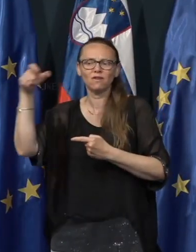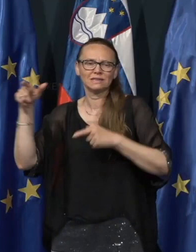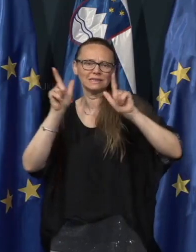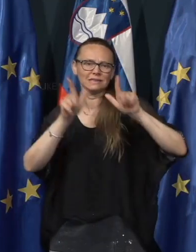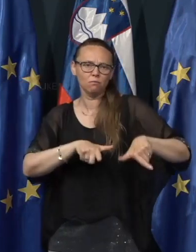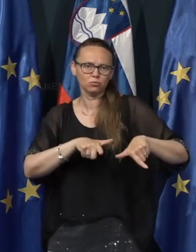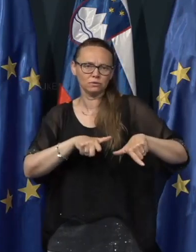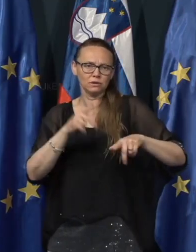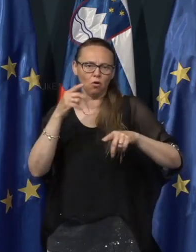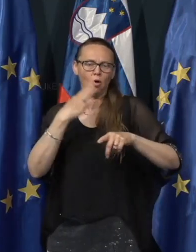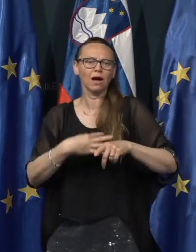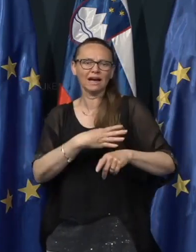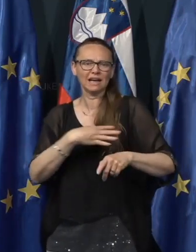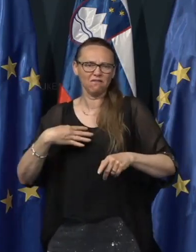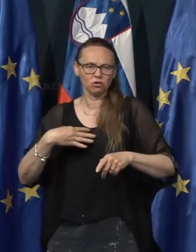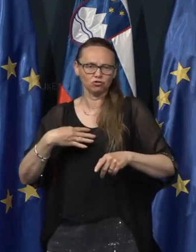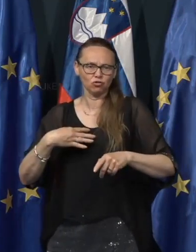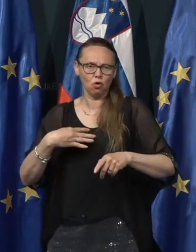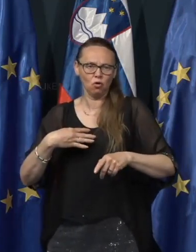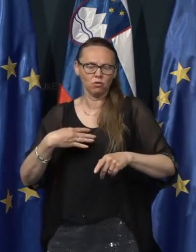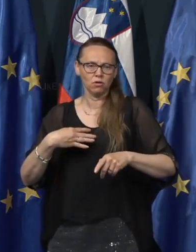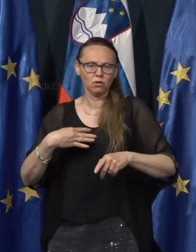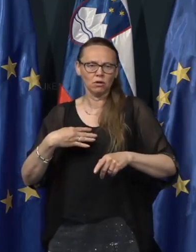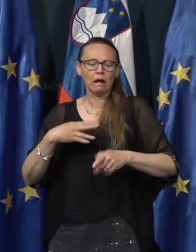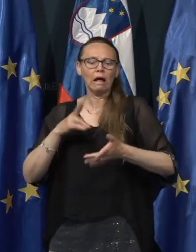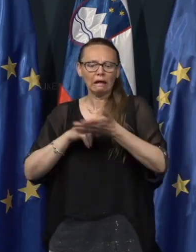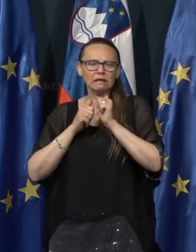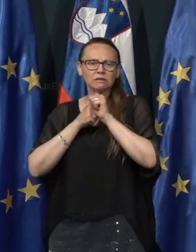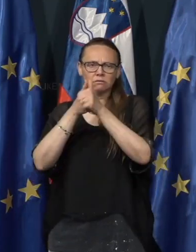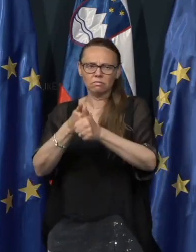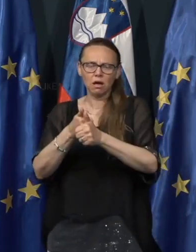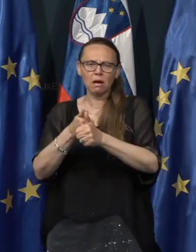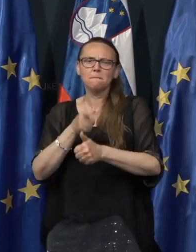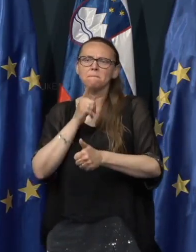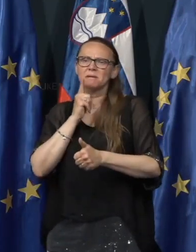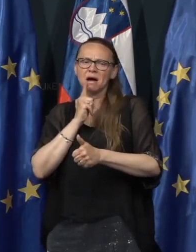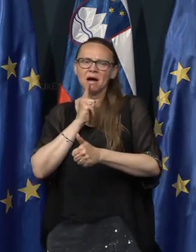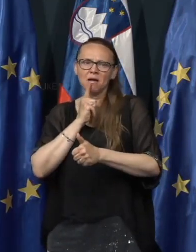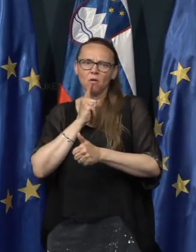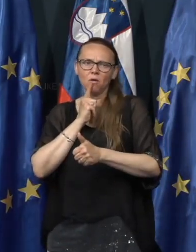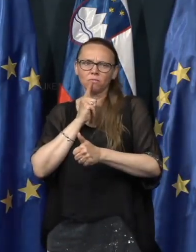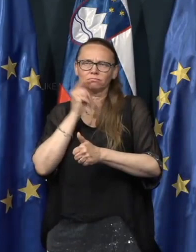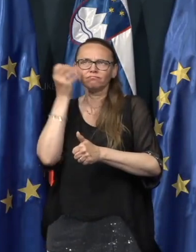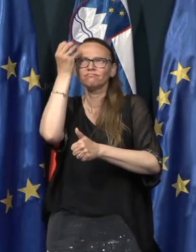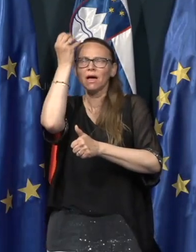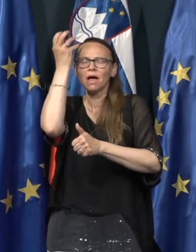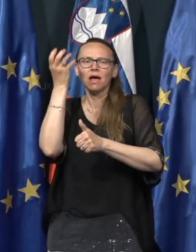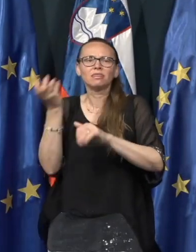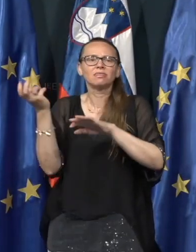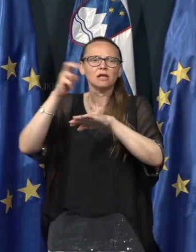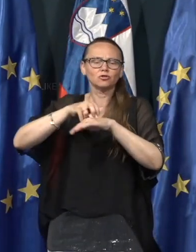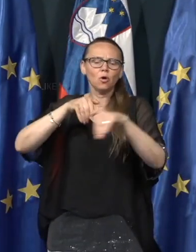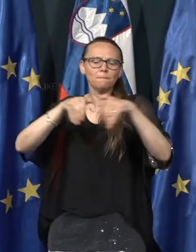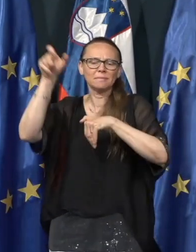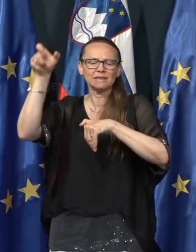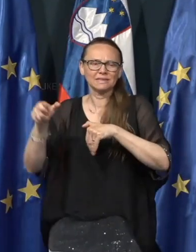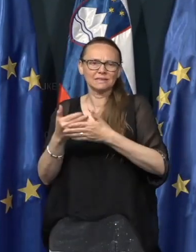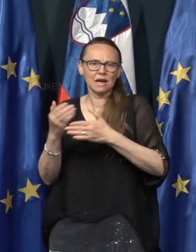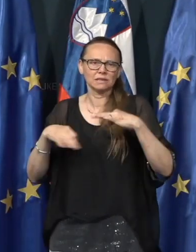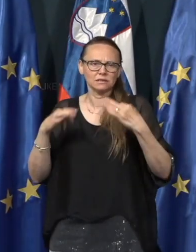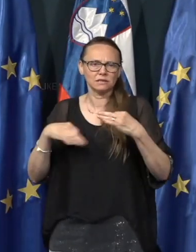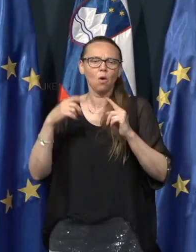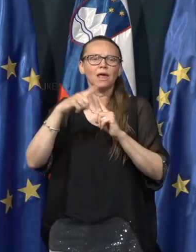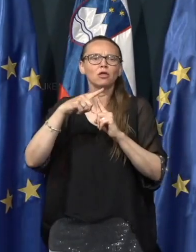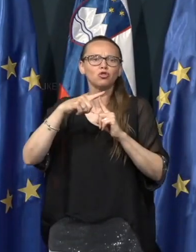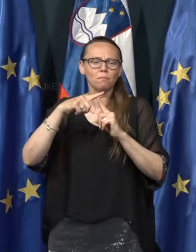Hrvaško. Sledil je res premalo domišljena stop ministra za zdravje dr. Tomaža Gantarja